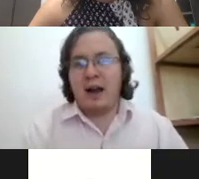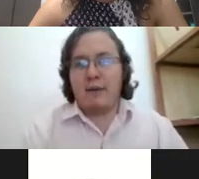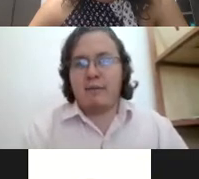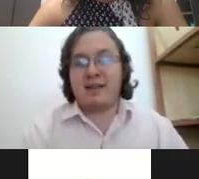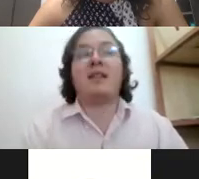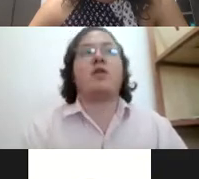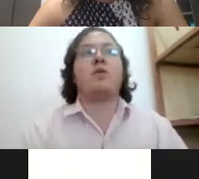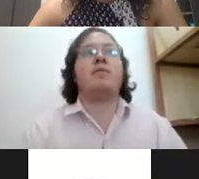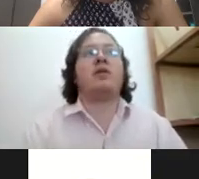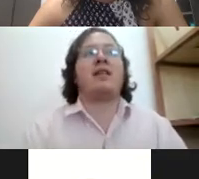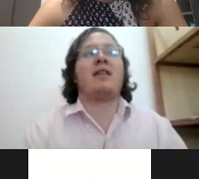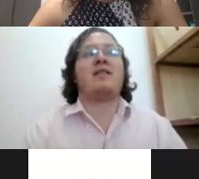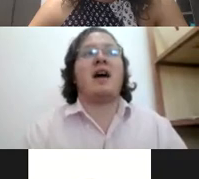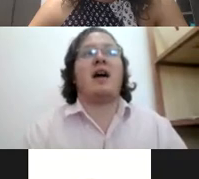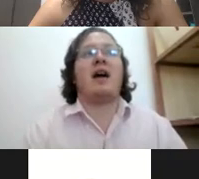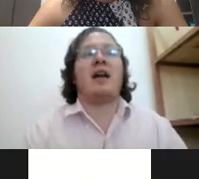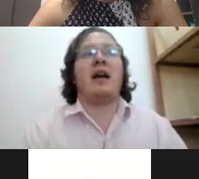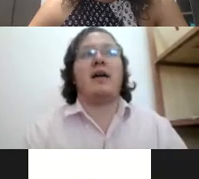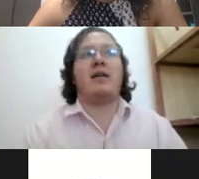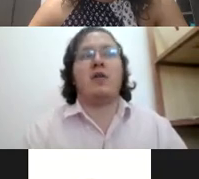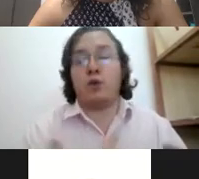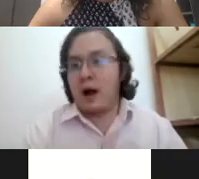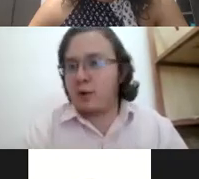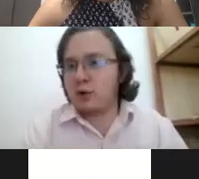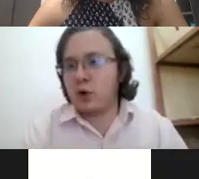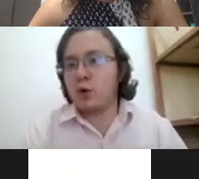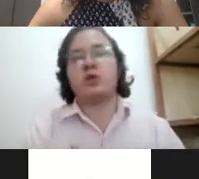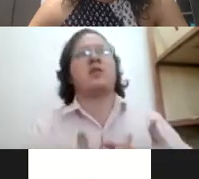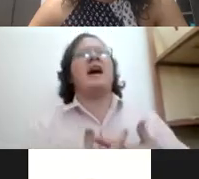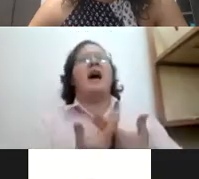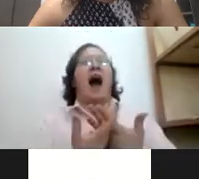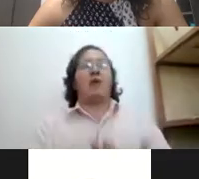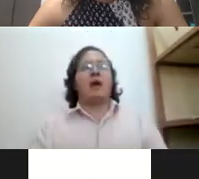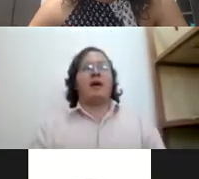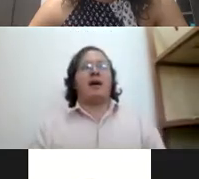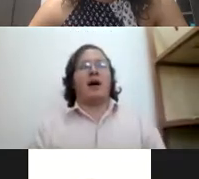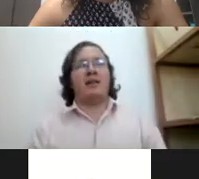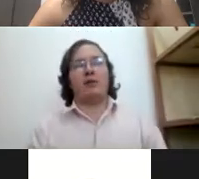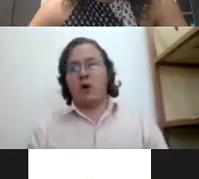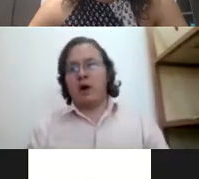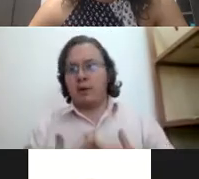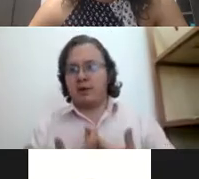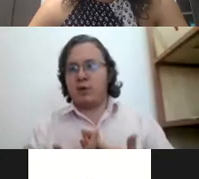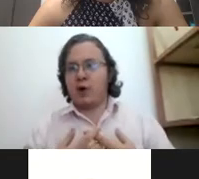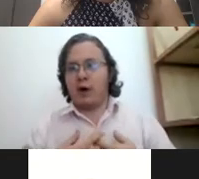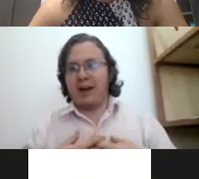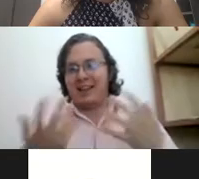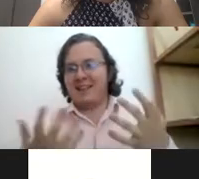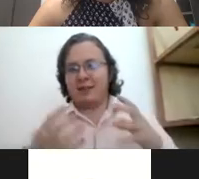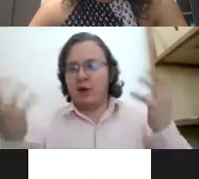va a ser de suma importancia el que nos unamos todos juntos hay una institución que me gusta mucho que dice todos